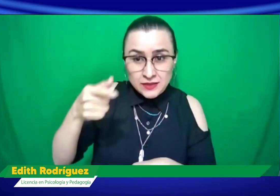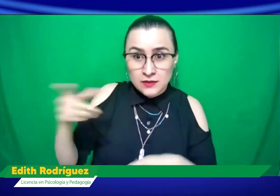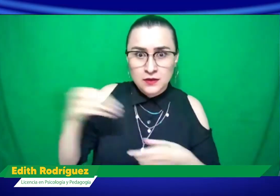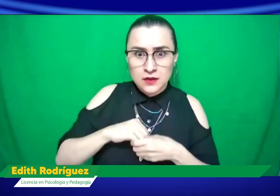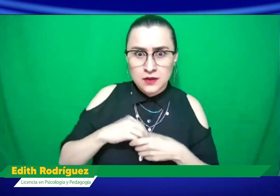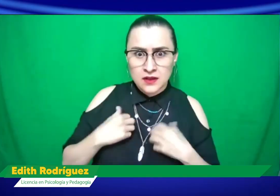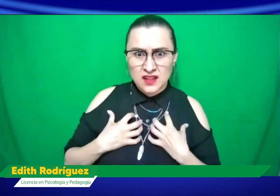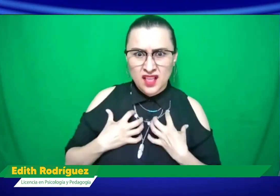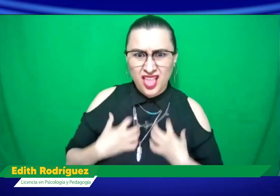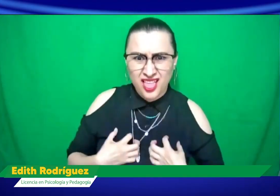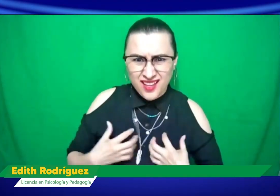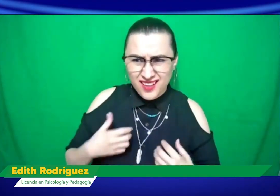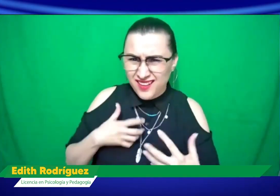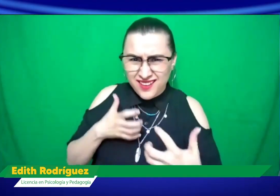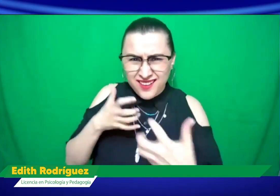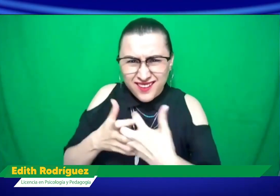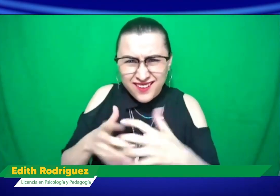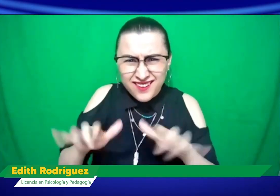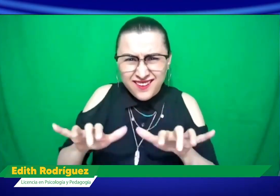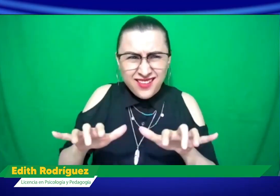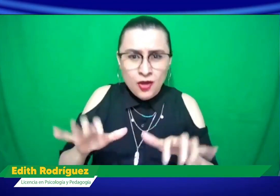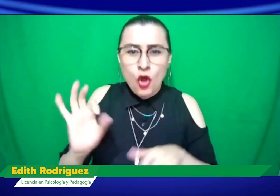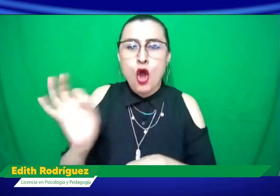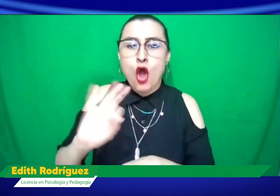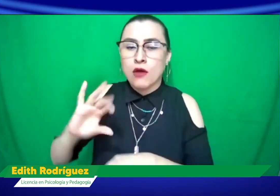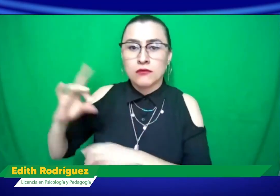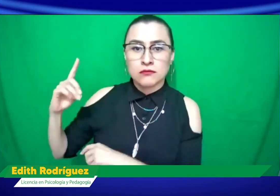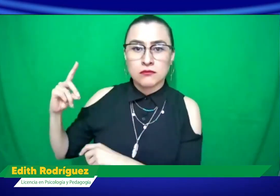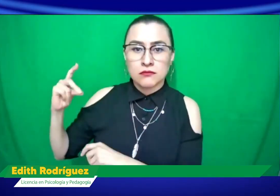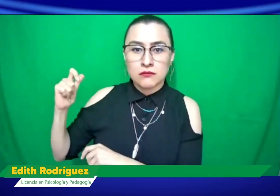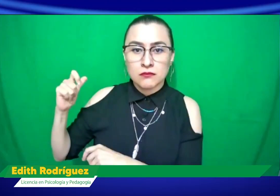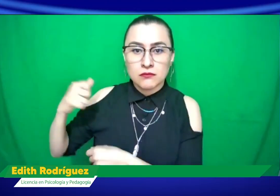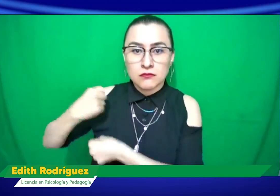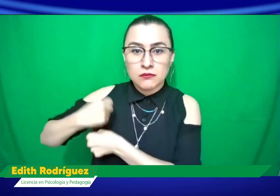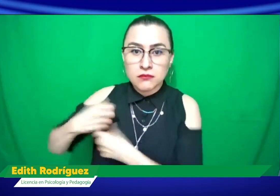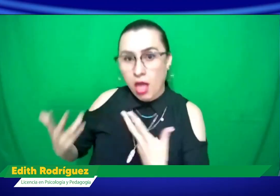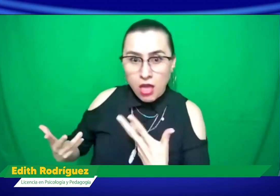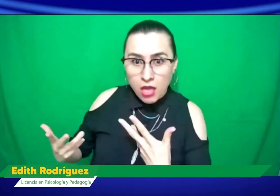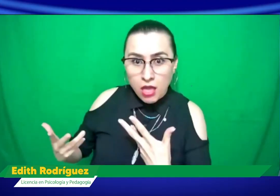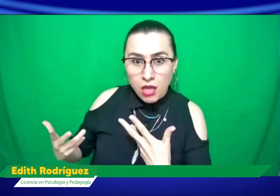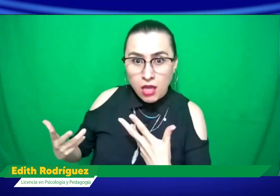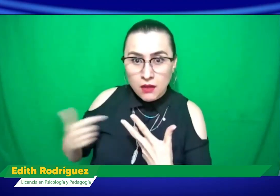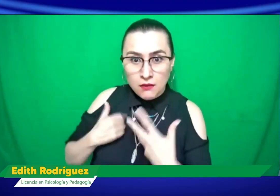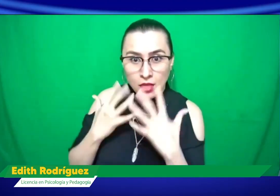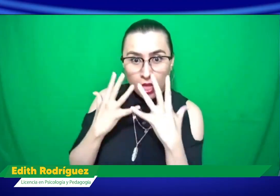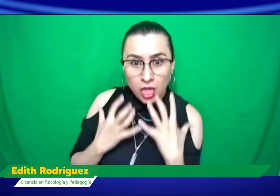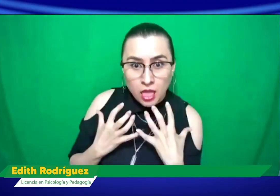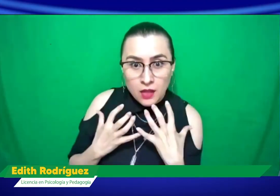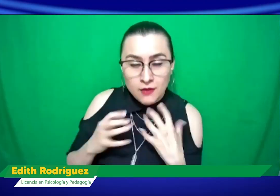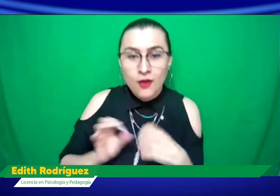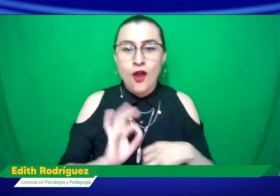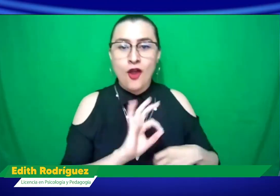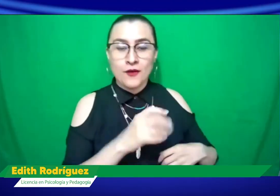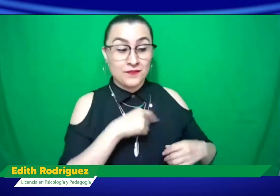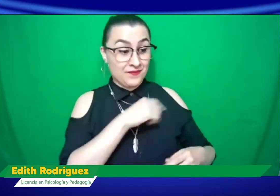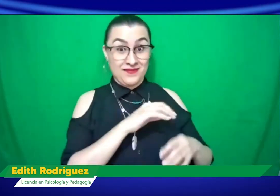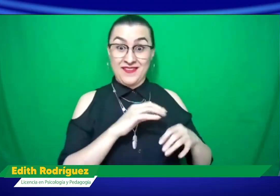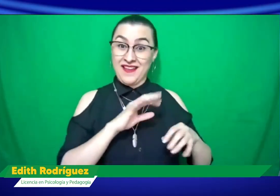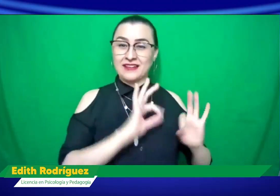ejemplo, el trabajo está en la casa ahora, en un computador, de pronto si me despidieron, pues esto trae